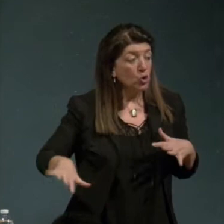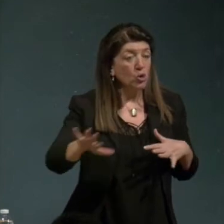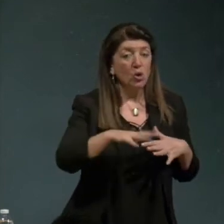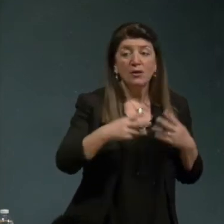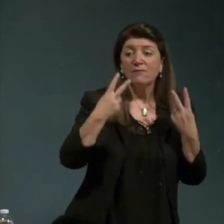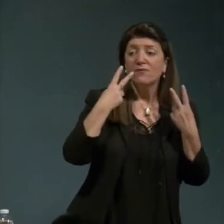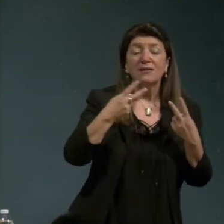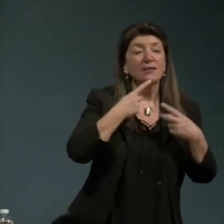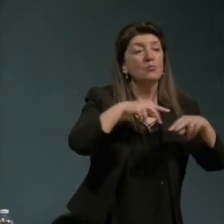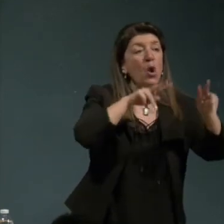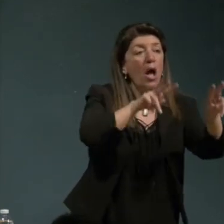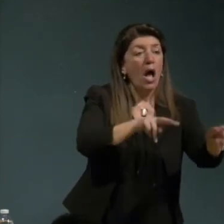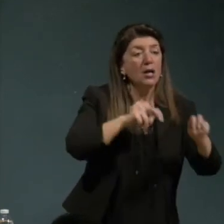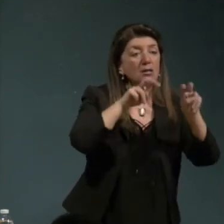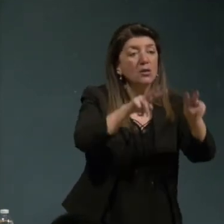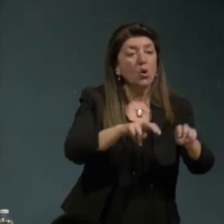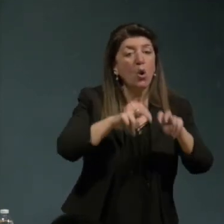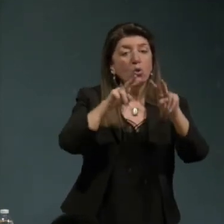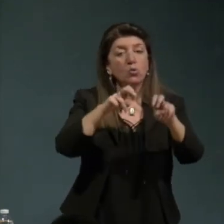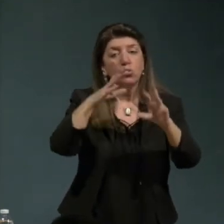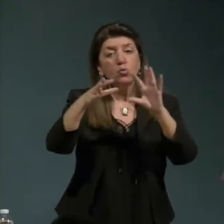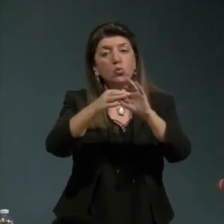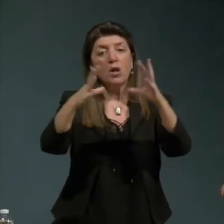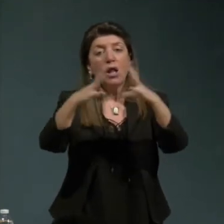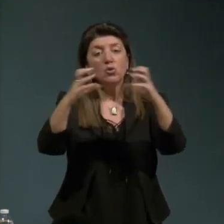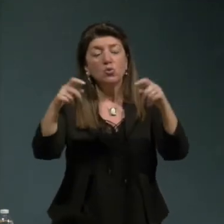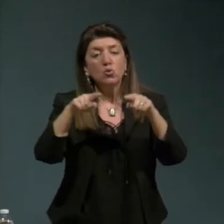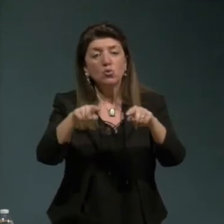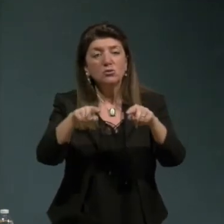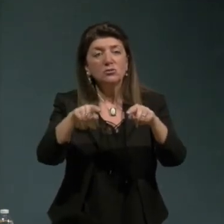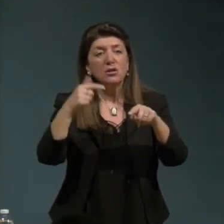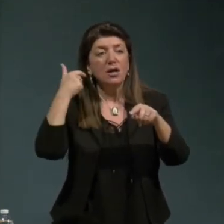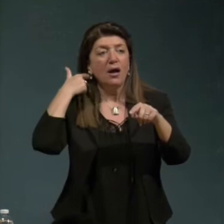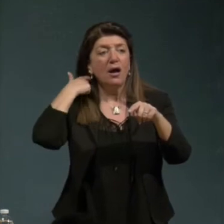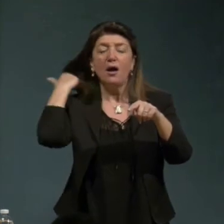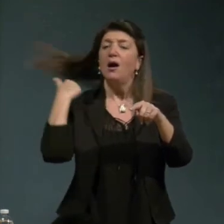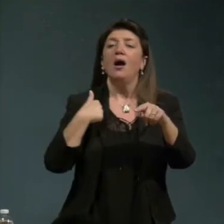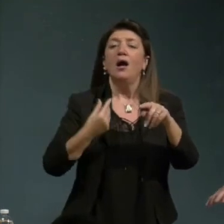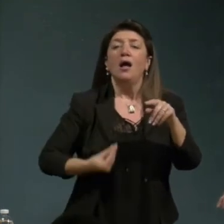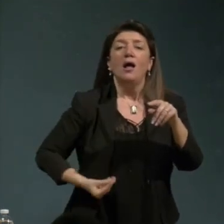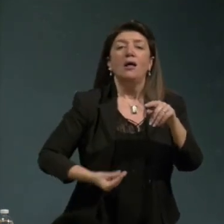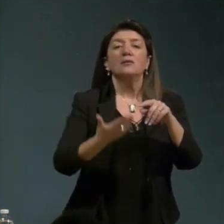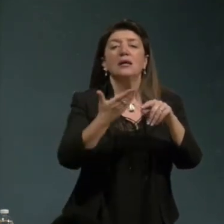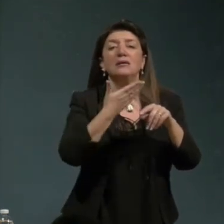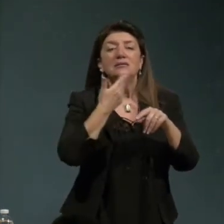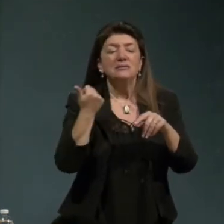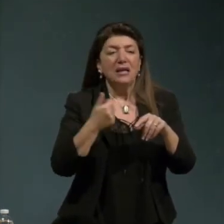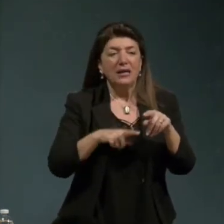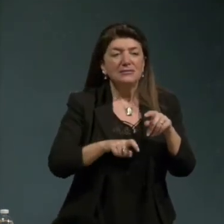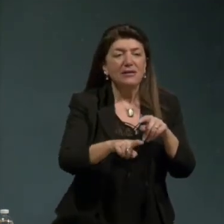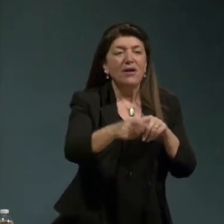'agricoltura industrializzata che sono i campi senza verme senza insetti senza